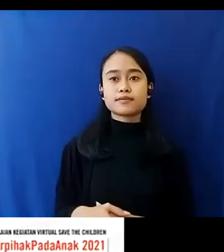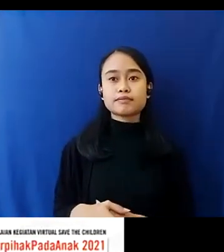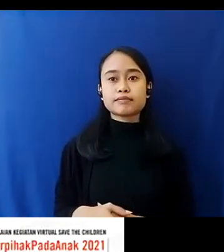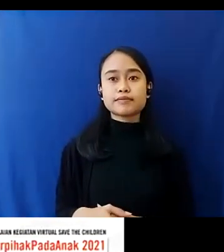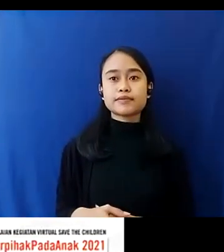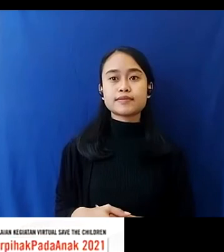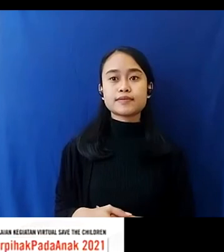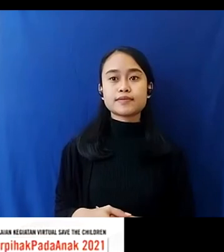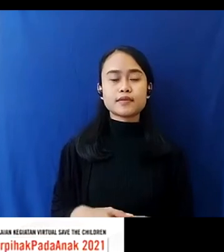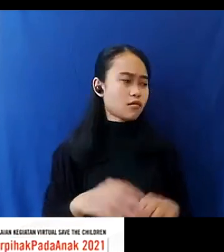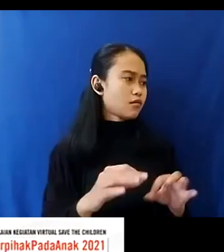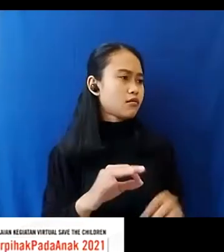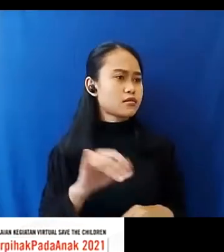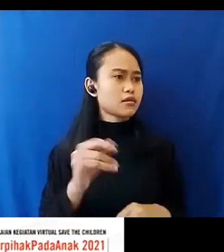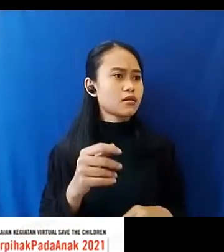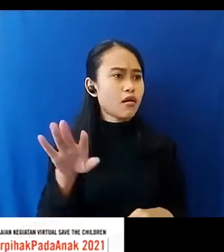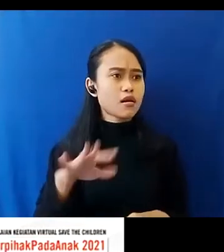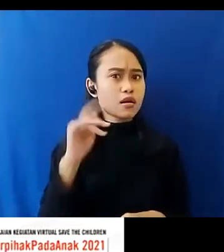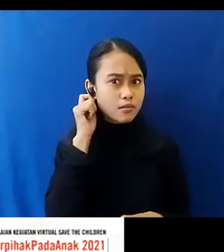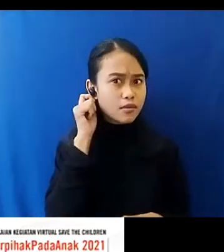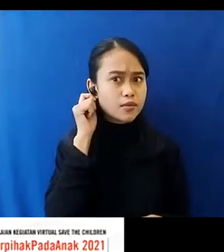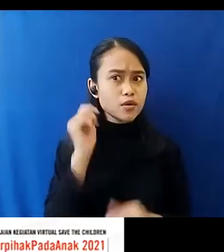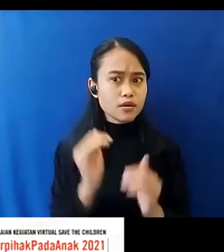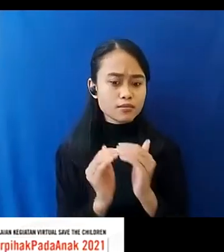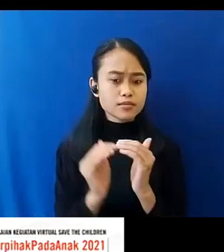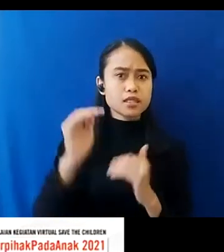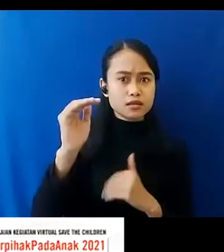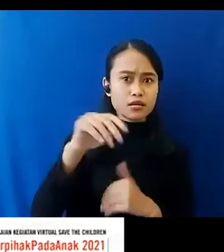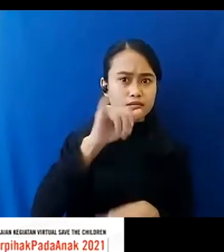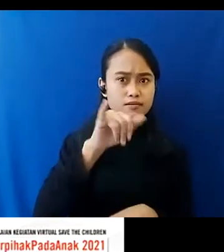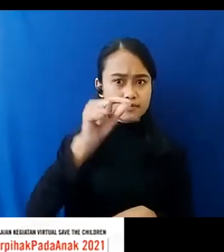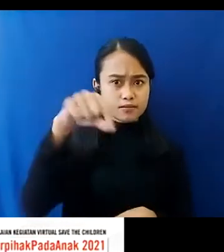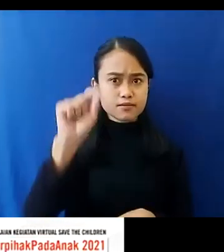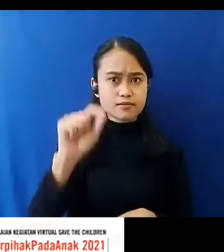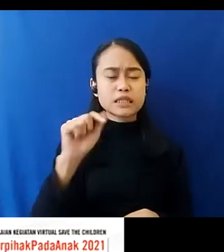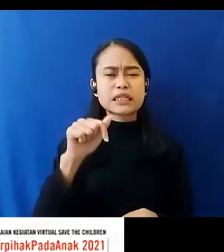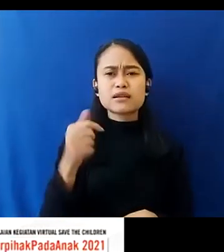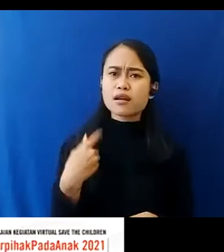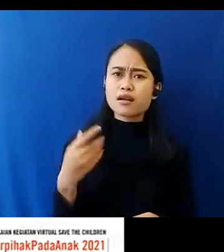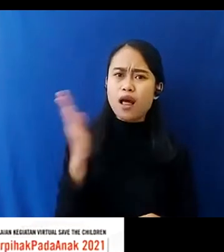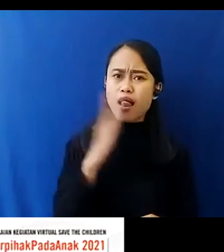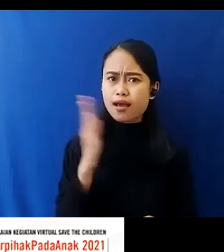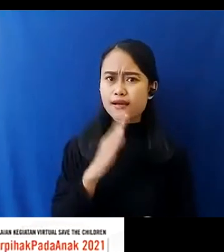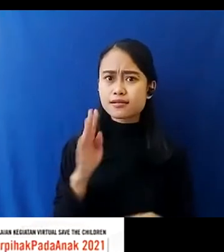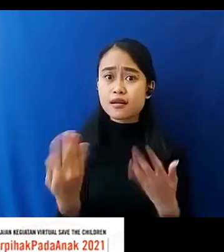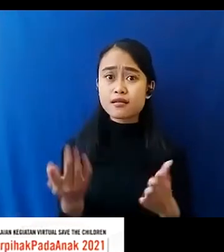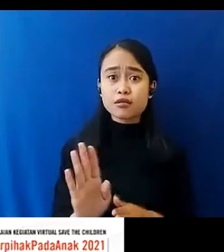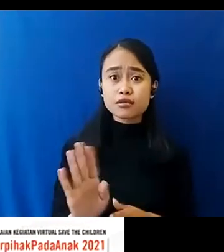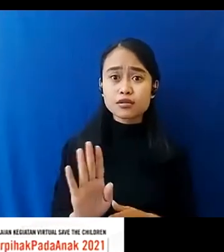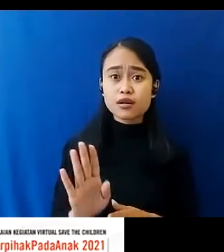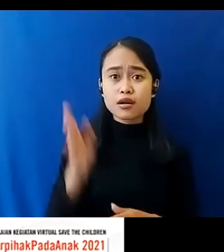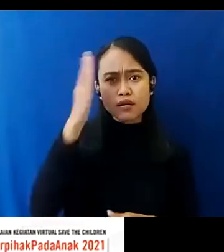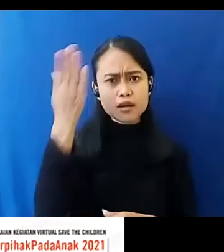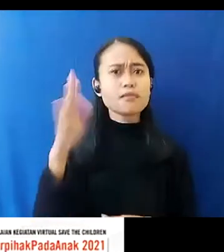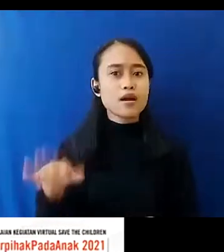Jadi Justru Dari Anak Perempuan Yang Meningkat Begitu Ya Bu Ini Ada Alasannya Tidak Sibu Mengapa Kemudian Anak